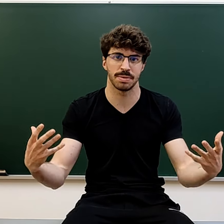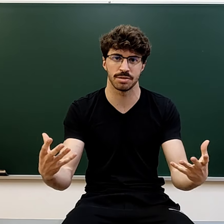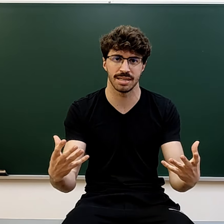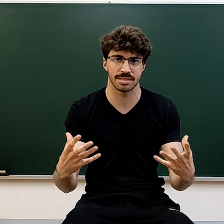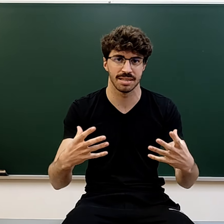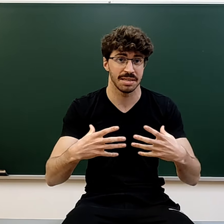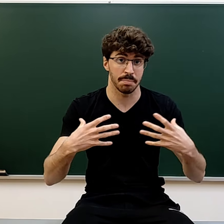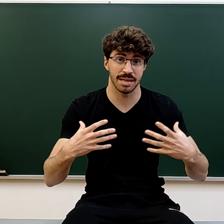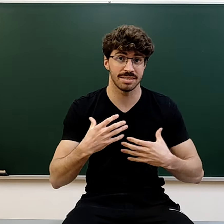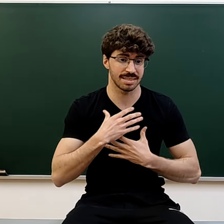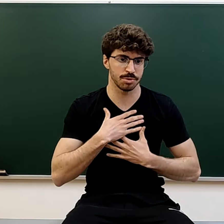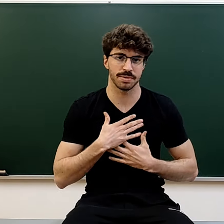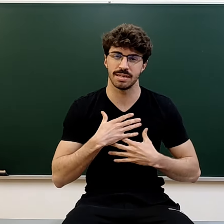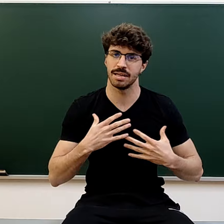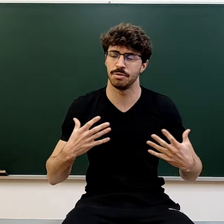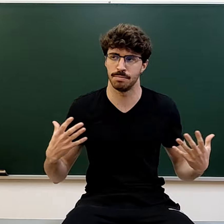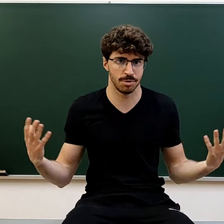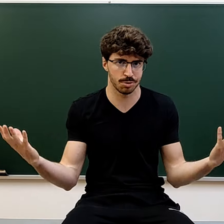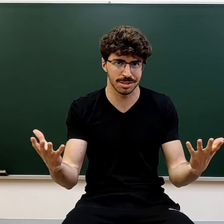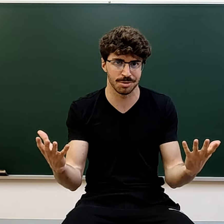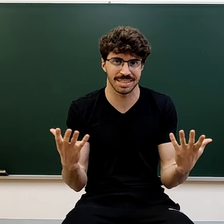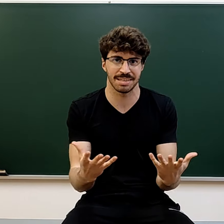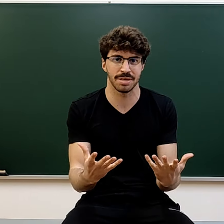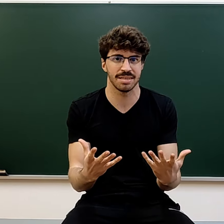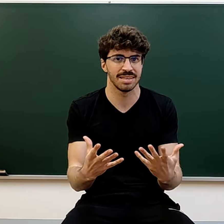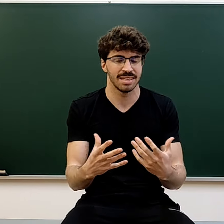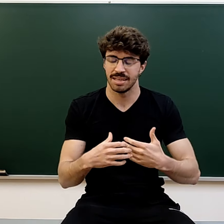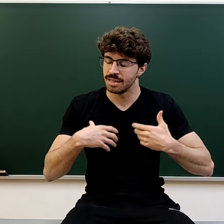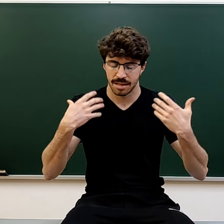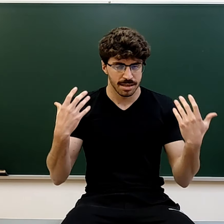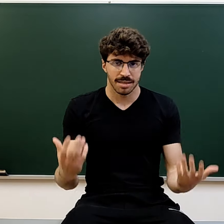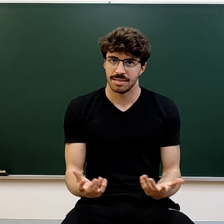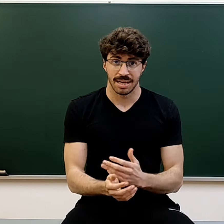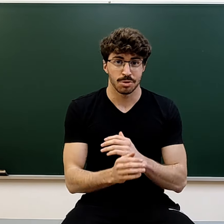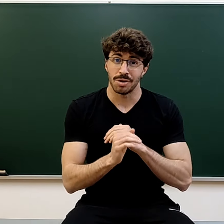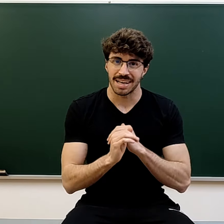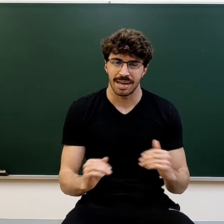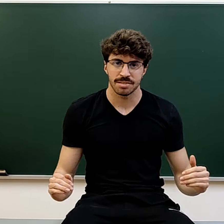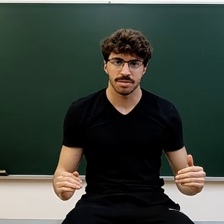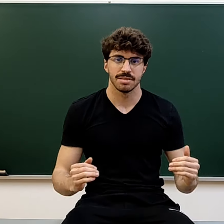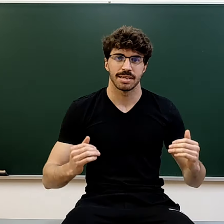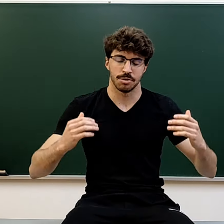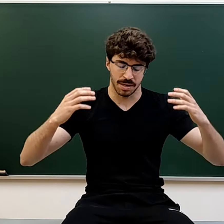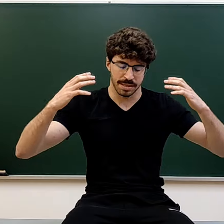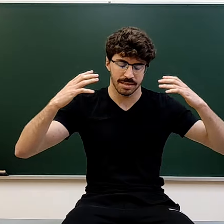personales bien, si estamos bien, los nuestros están bien, tenemos un regalazo que nos permite